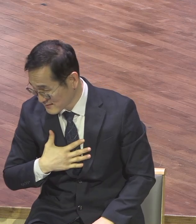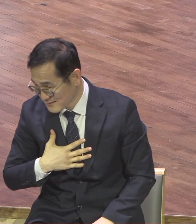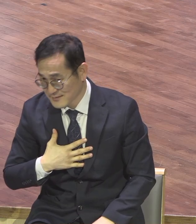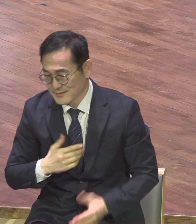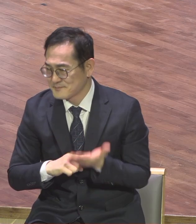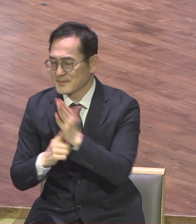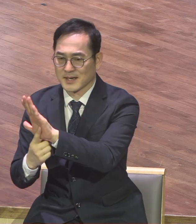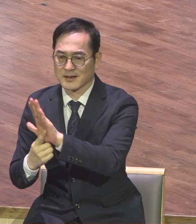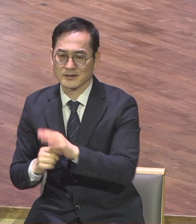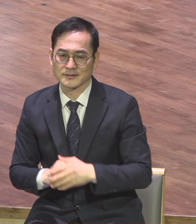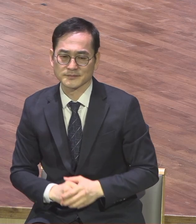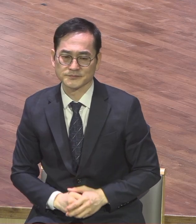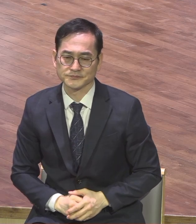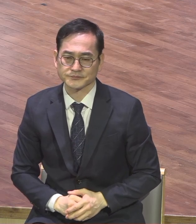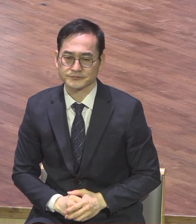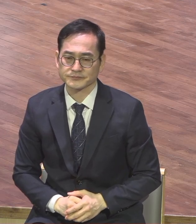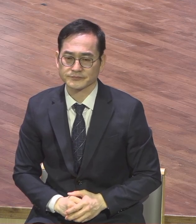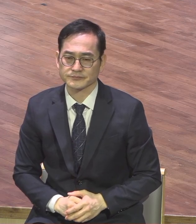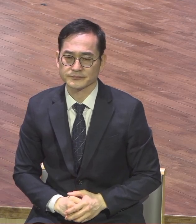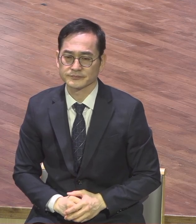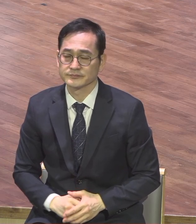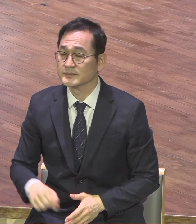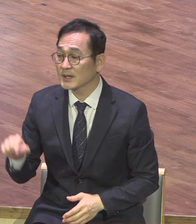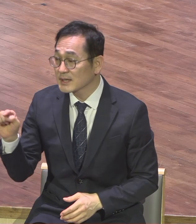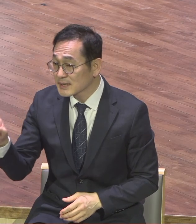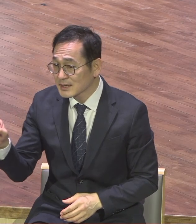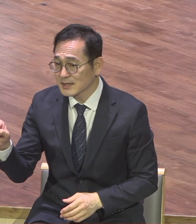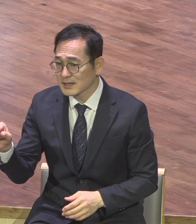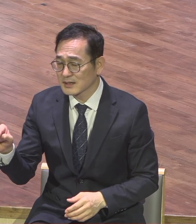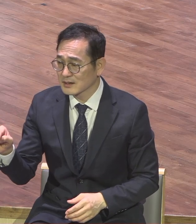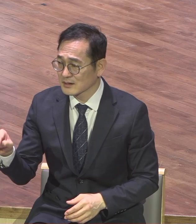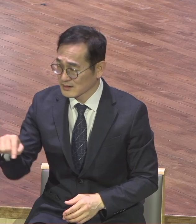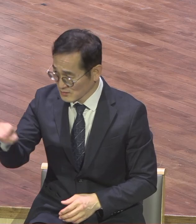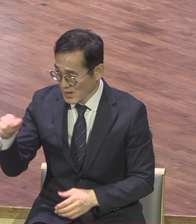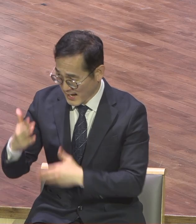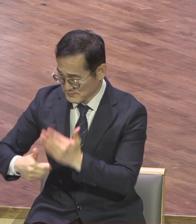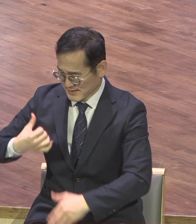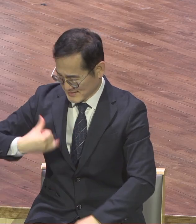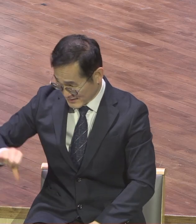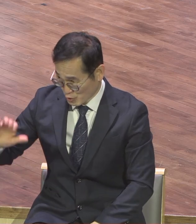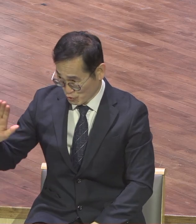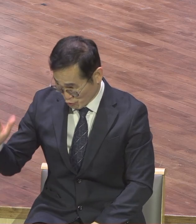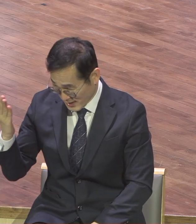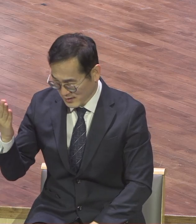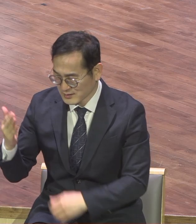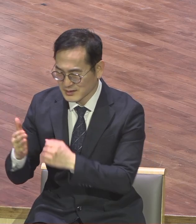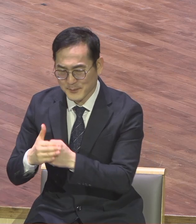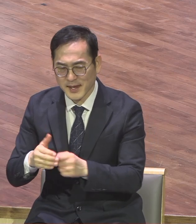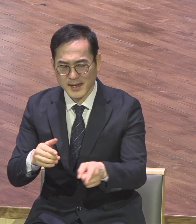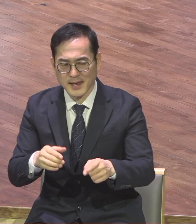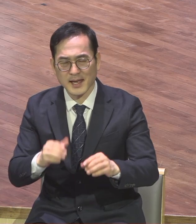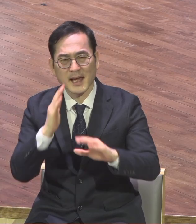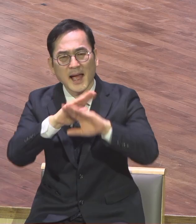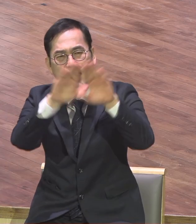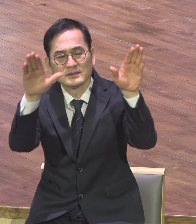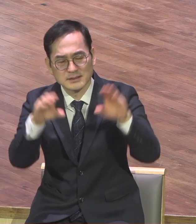그리고 이런 신분과 권세를 바탕으로 하늘에 있는 것이나 땅에 있는 것이나 모든 것이다